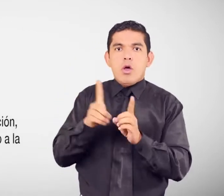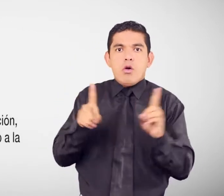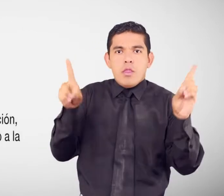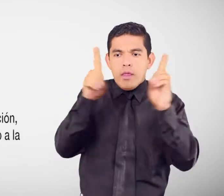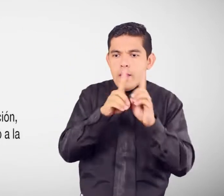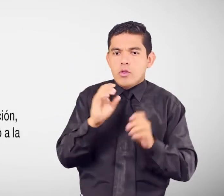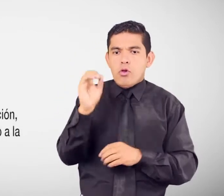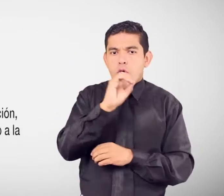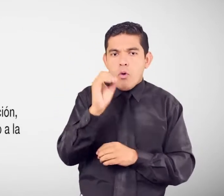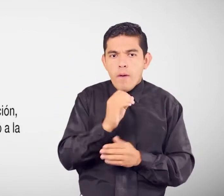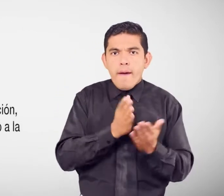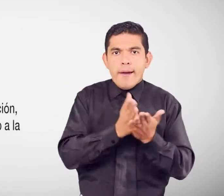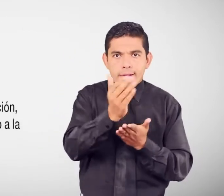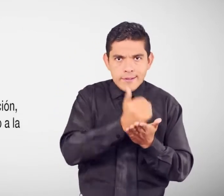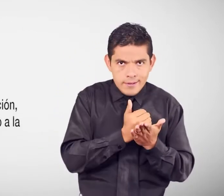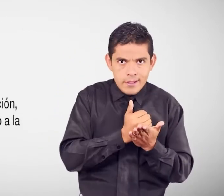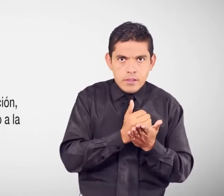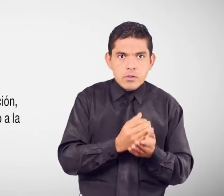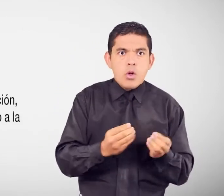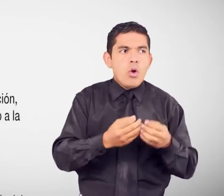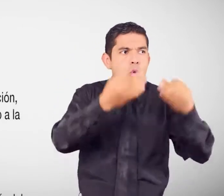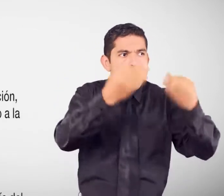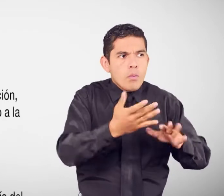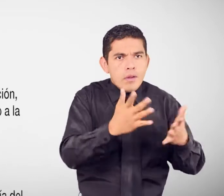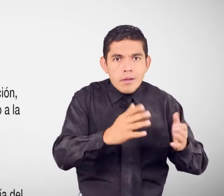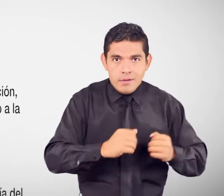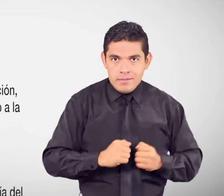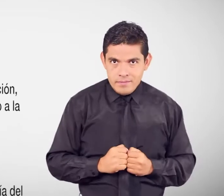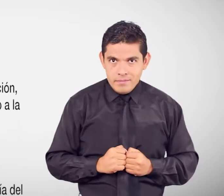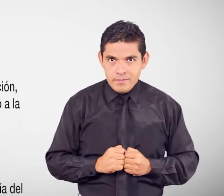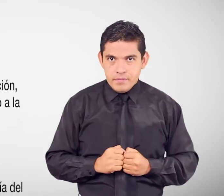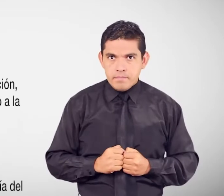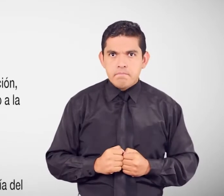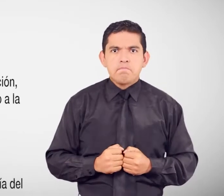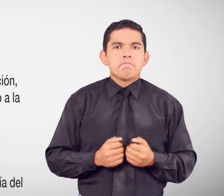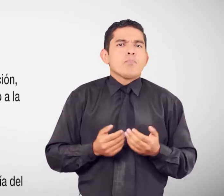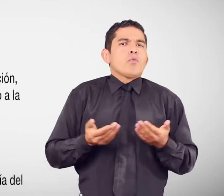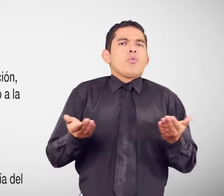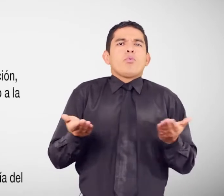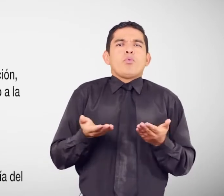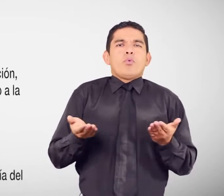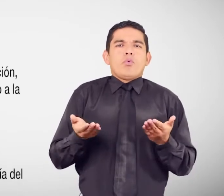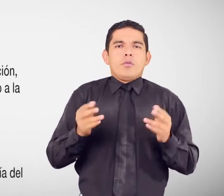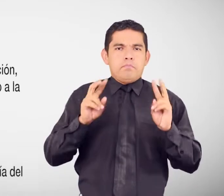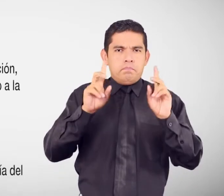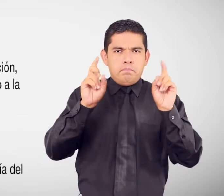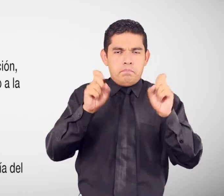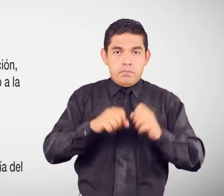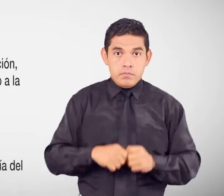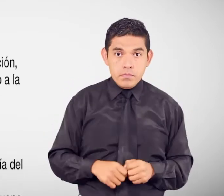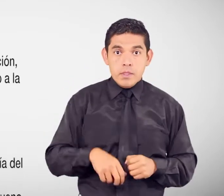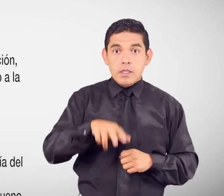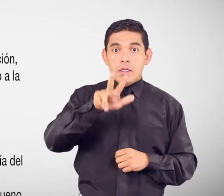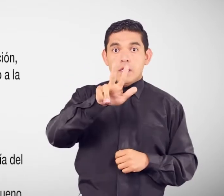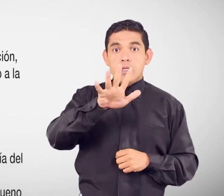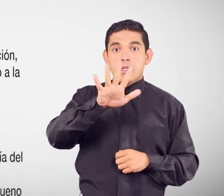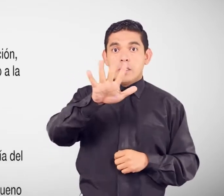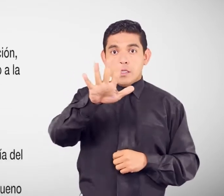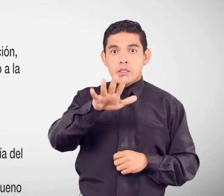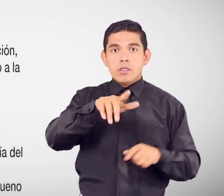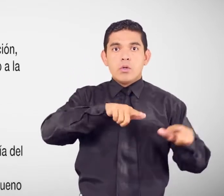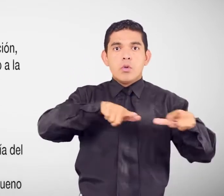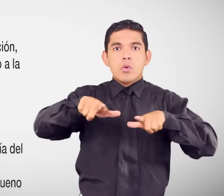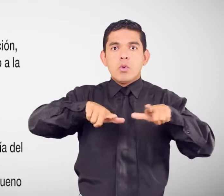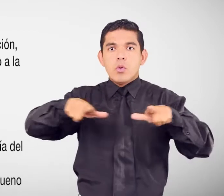información pública. Acción por incumplimiento. ¿Dónde acudir? A las 35 dependencias de la Defensoría del